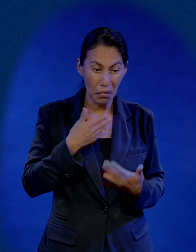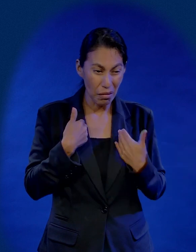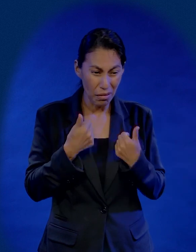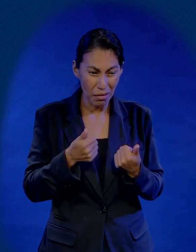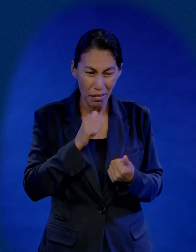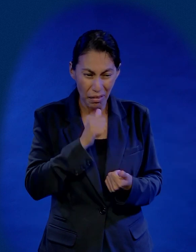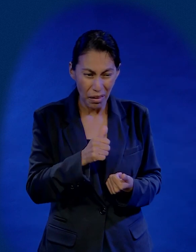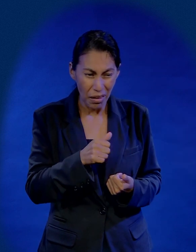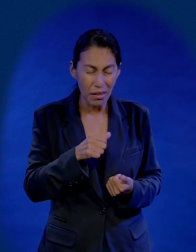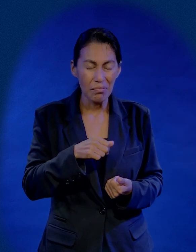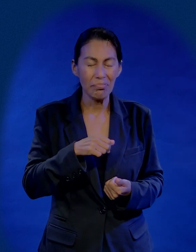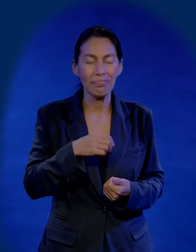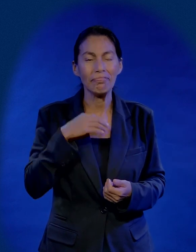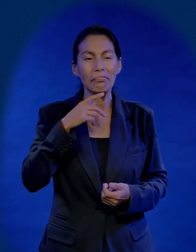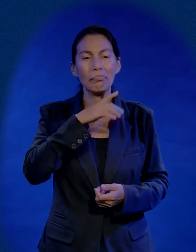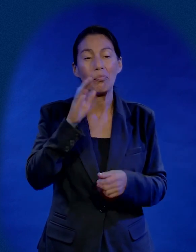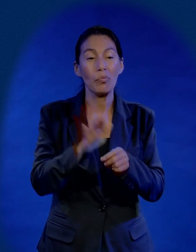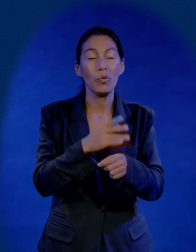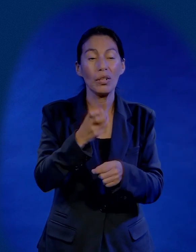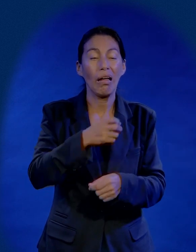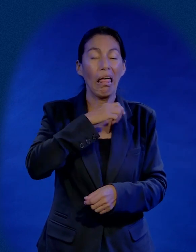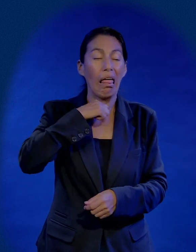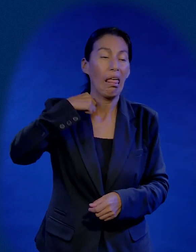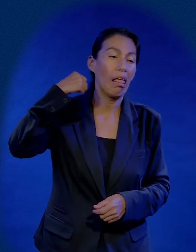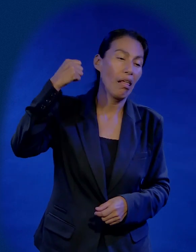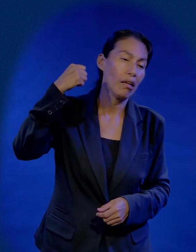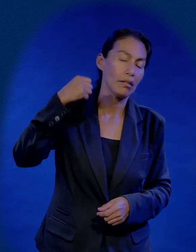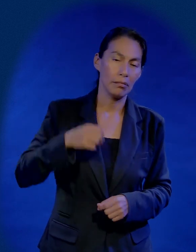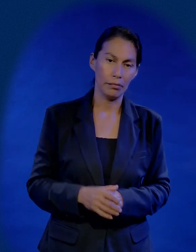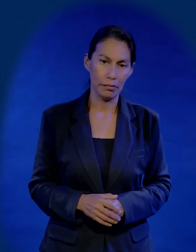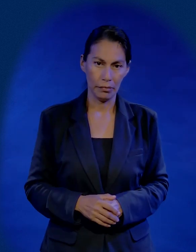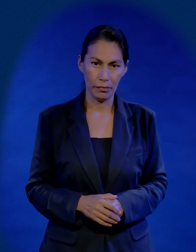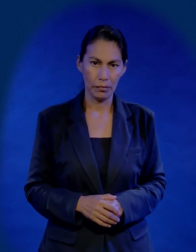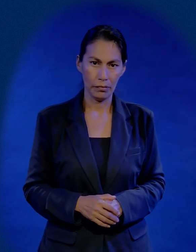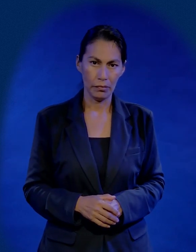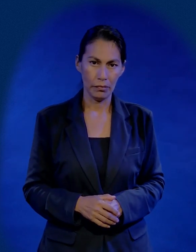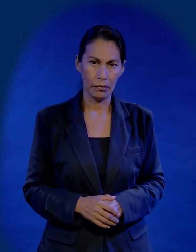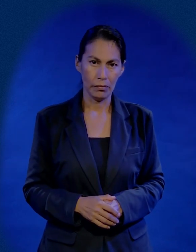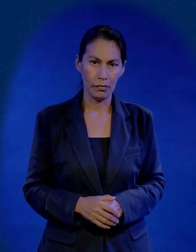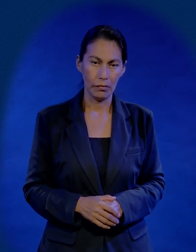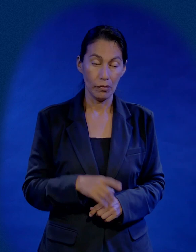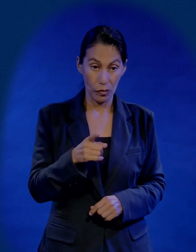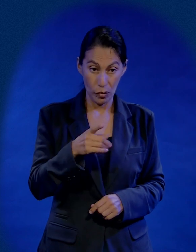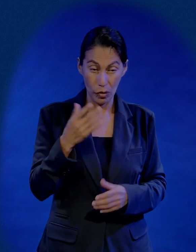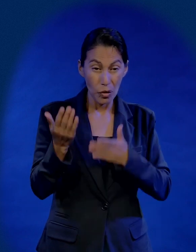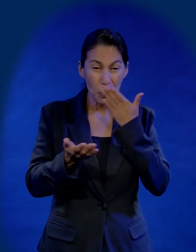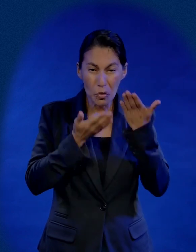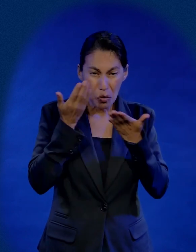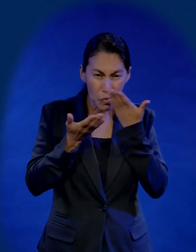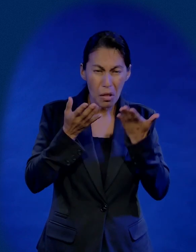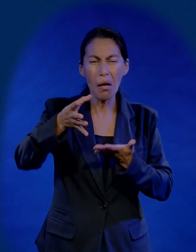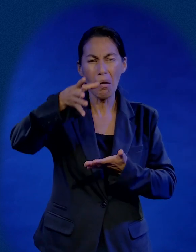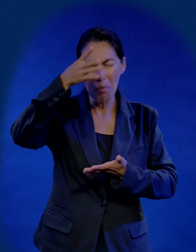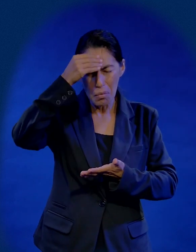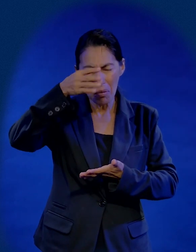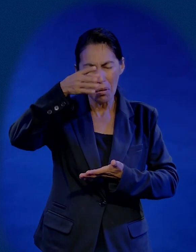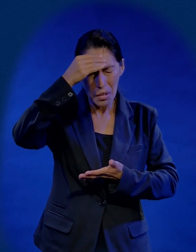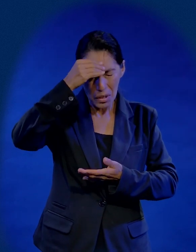crece intelectualmente estudia mucho lee mucho aprende sé inteligente